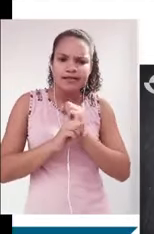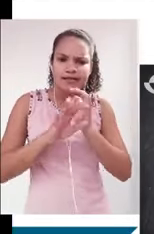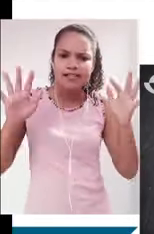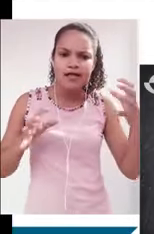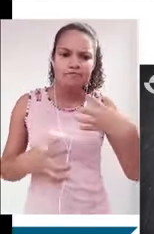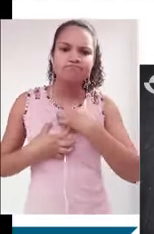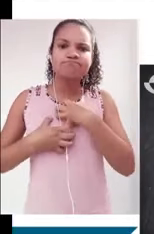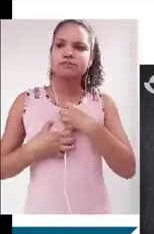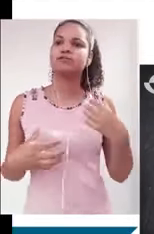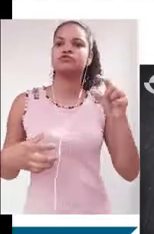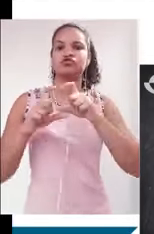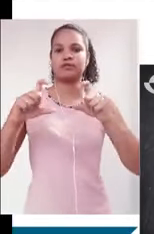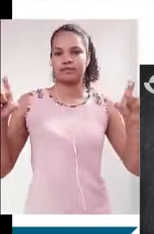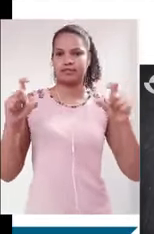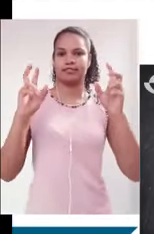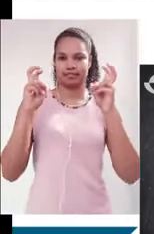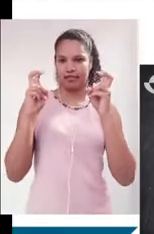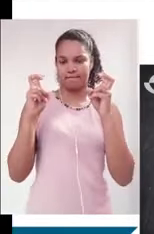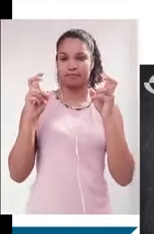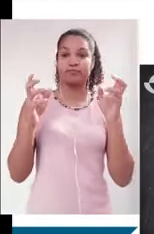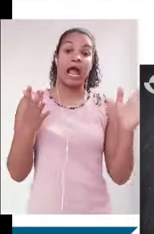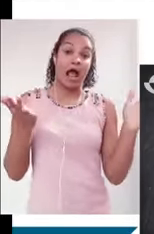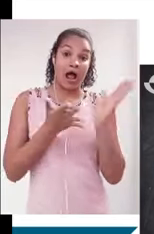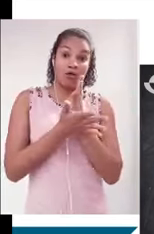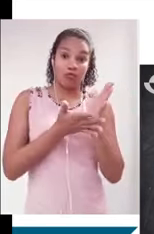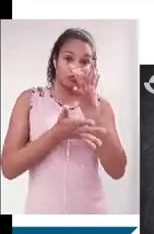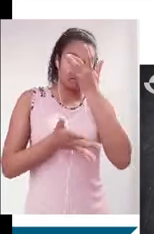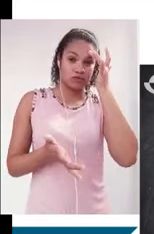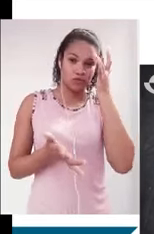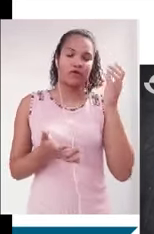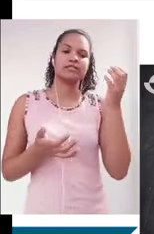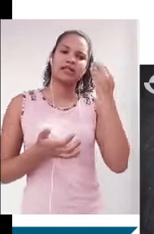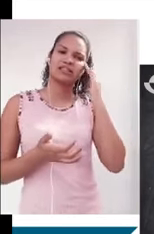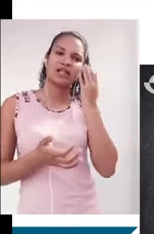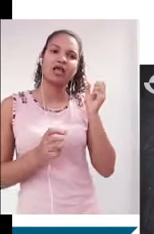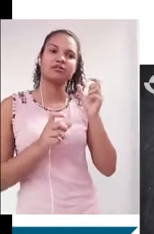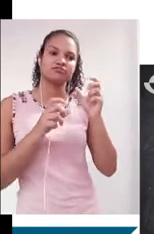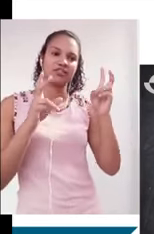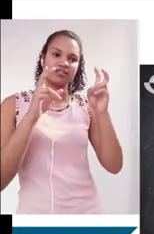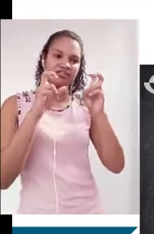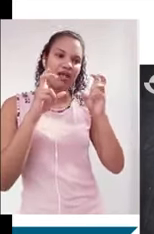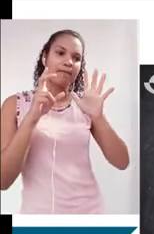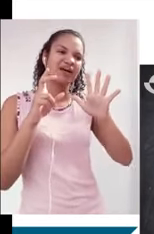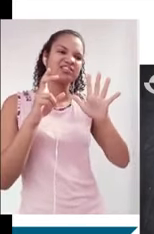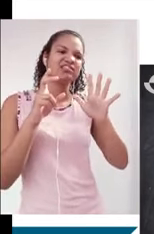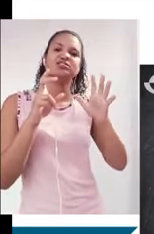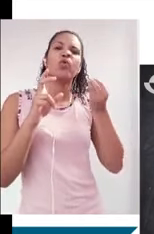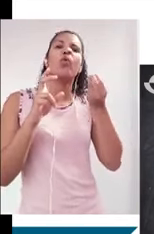o tema por completo. Tem alguns candidatos que eles entendem parcialmente o tema, mas não conseguem compreender de que de